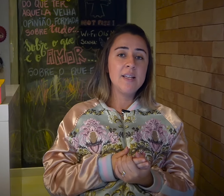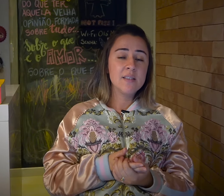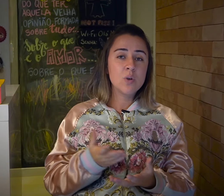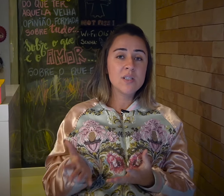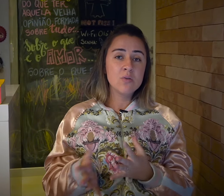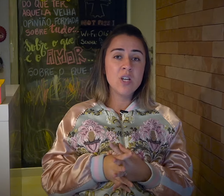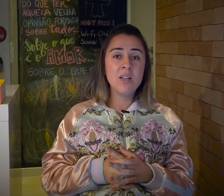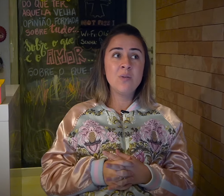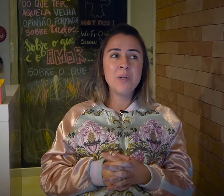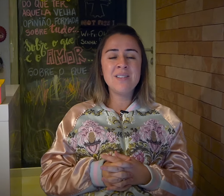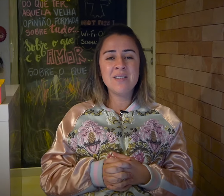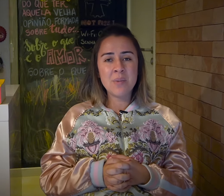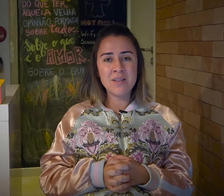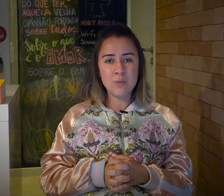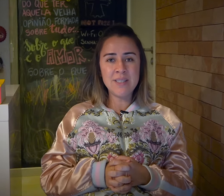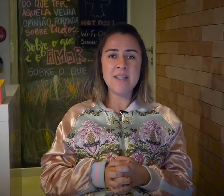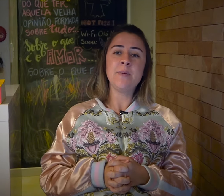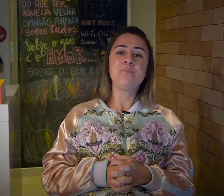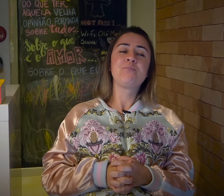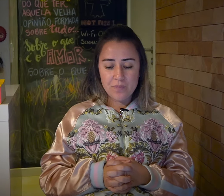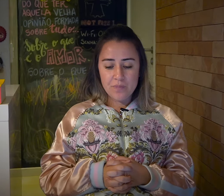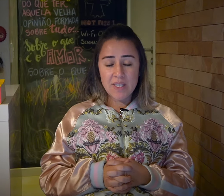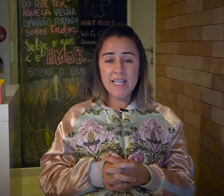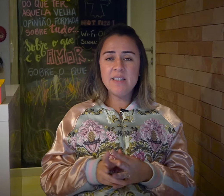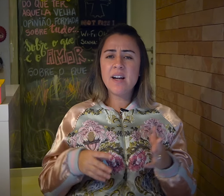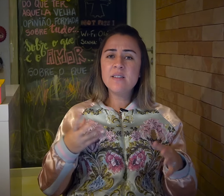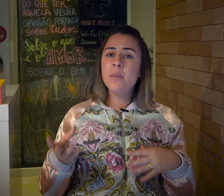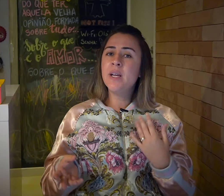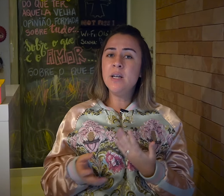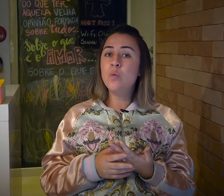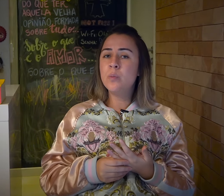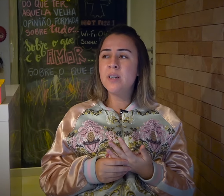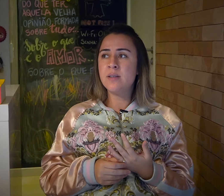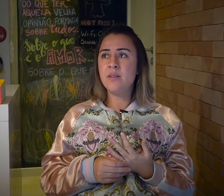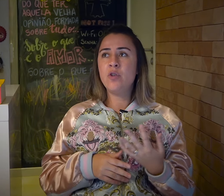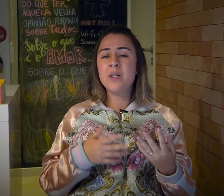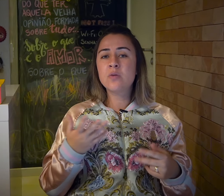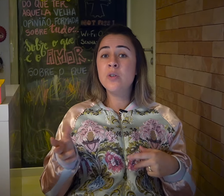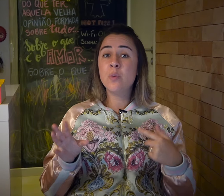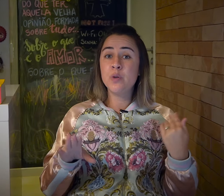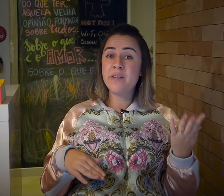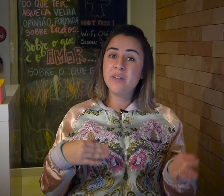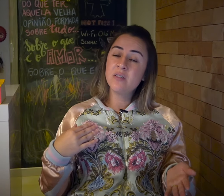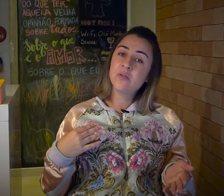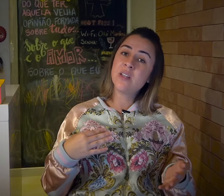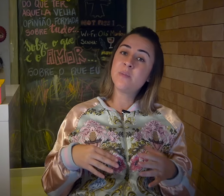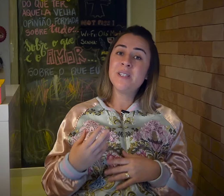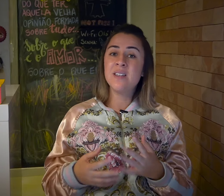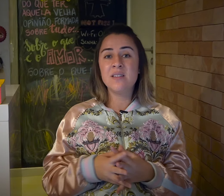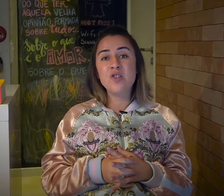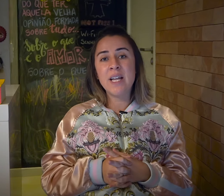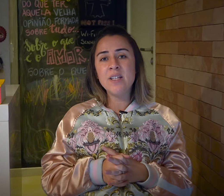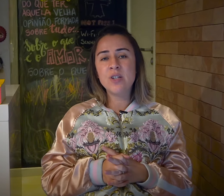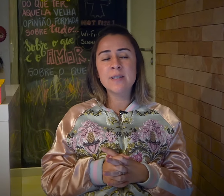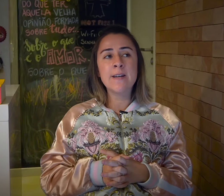essa situação já não precisa mais acontecer. E ele traz também ali algumas informações sobre os avanços das pesquisas genéticas, né?